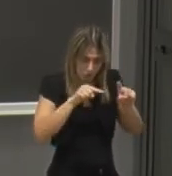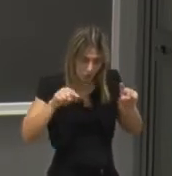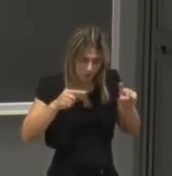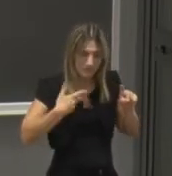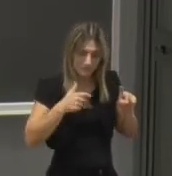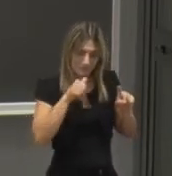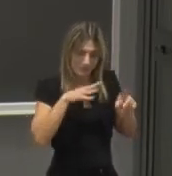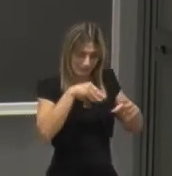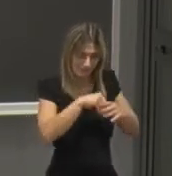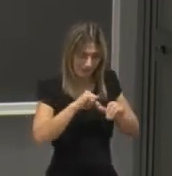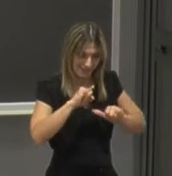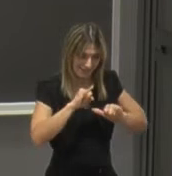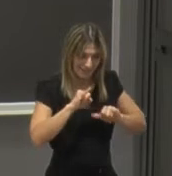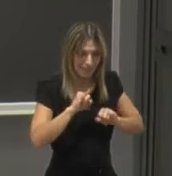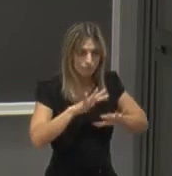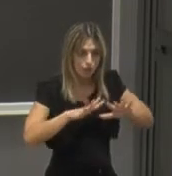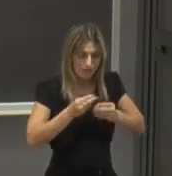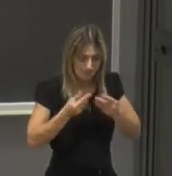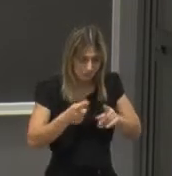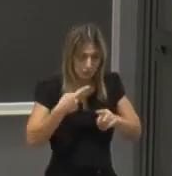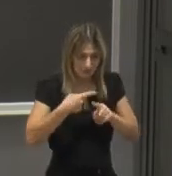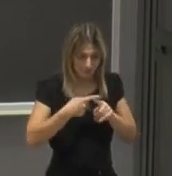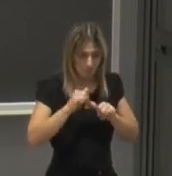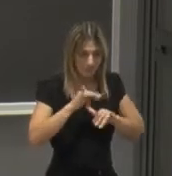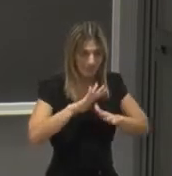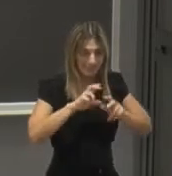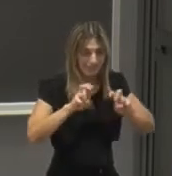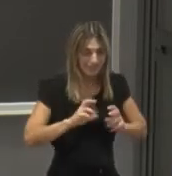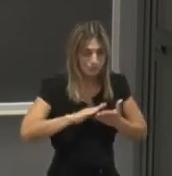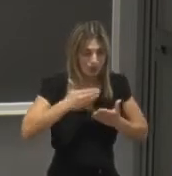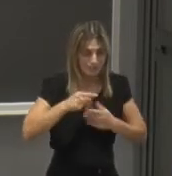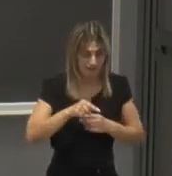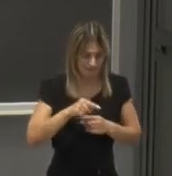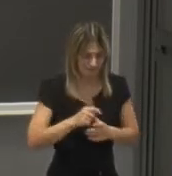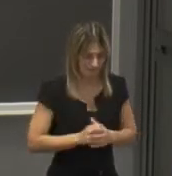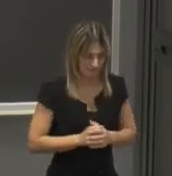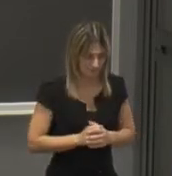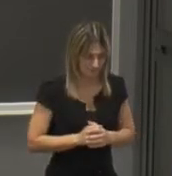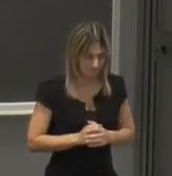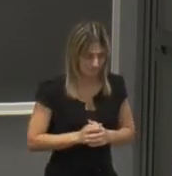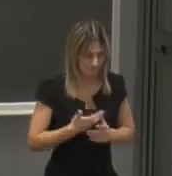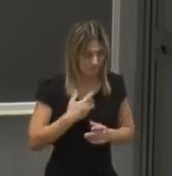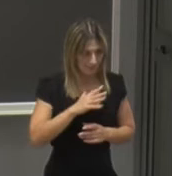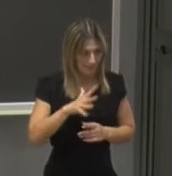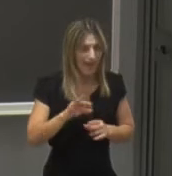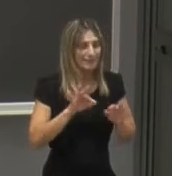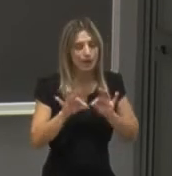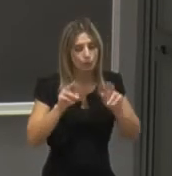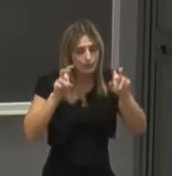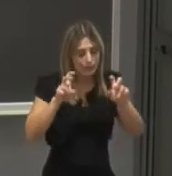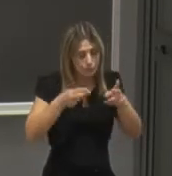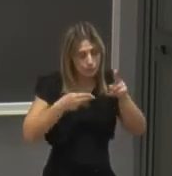cavallo tra l'informatica e l'ingegneria dell'informazione poi alcuni temi più